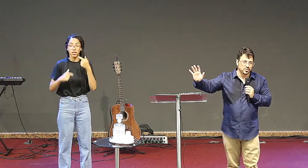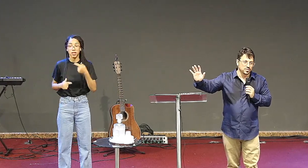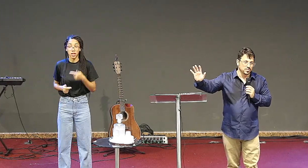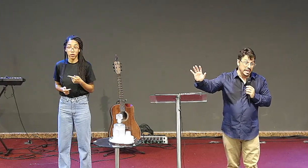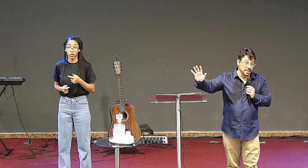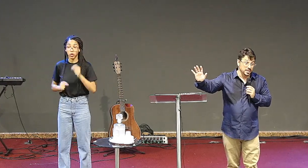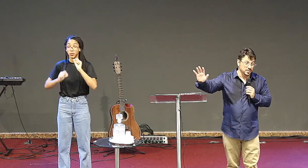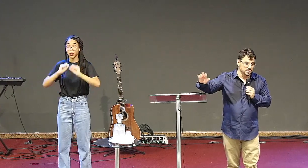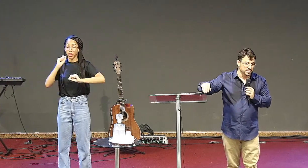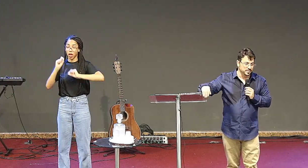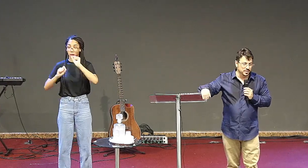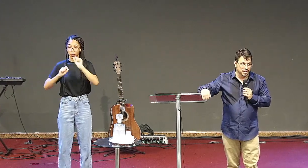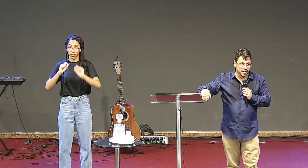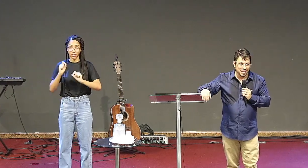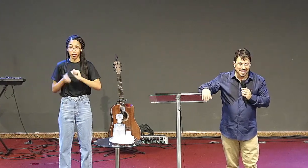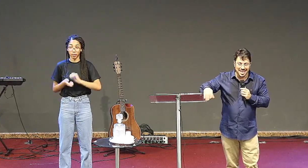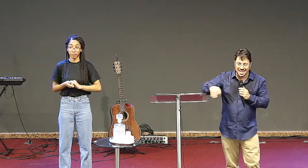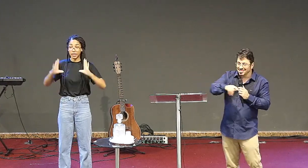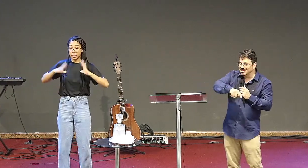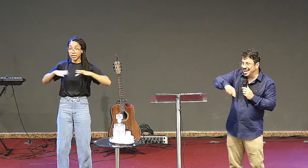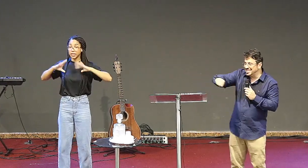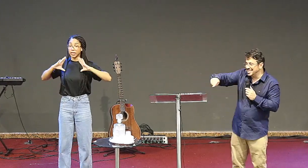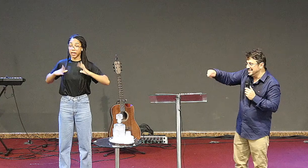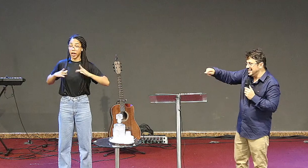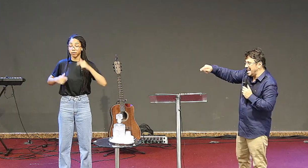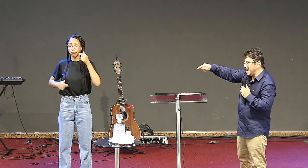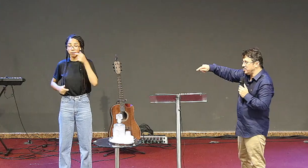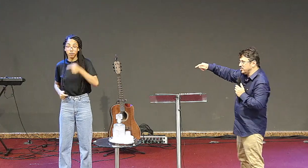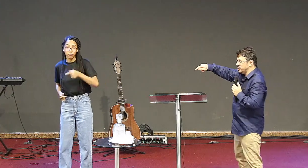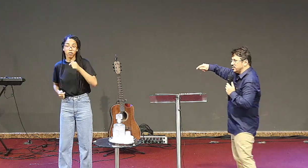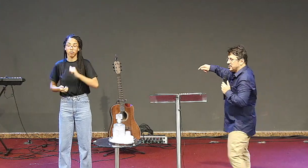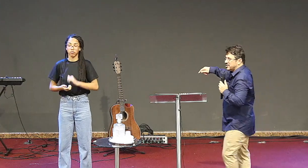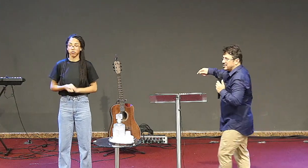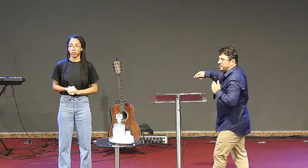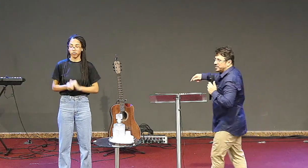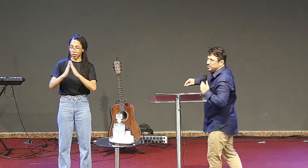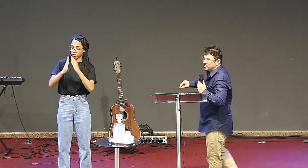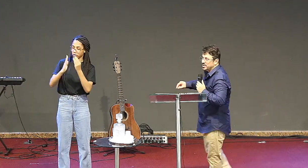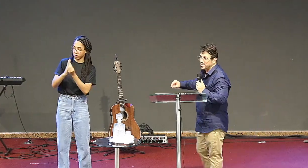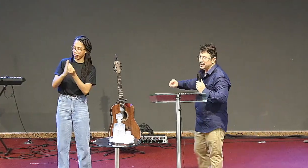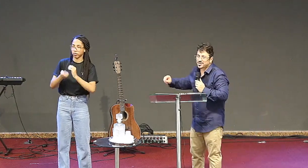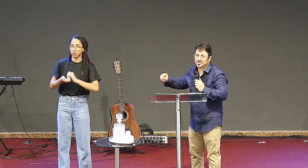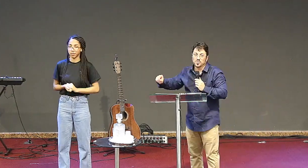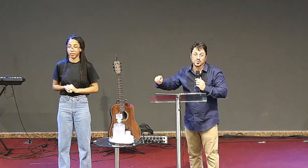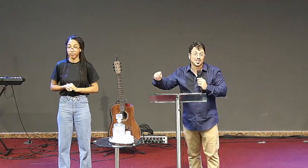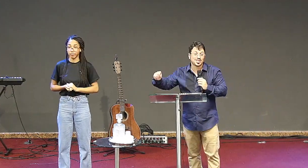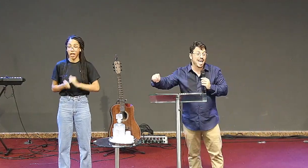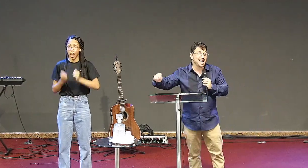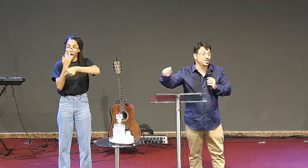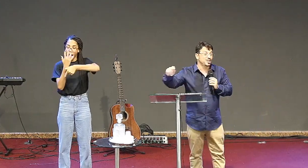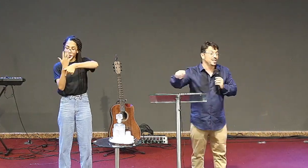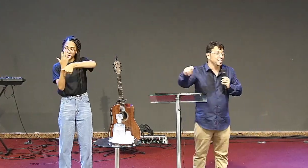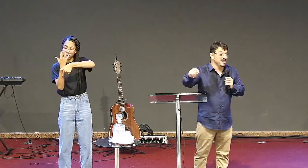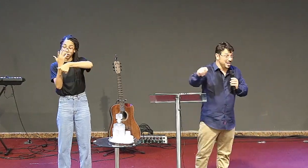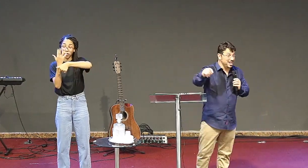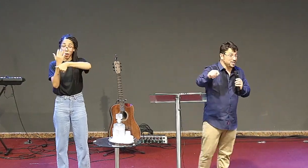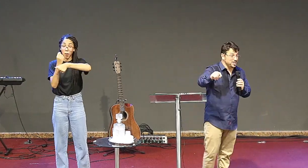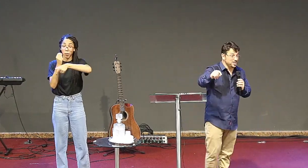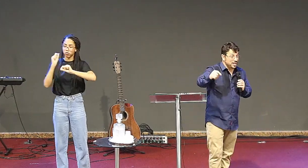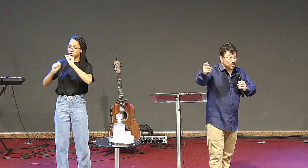anjos da igreja. E esses sete candelabros que você está vendo são sete